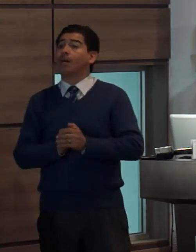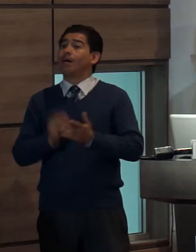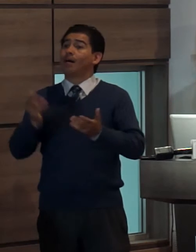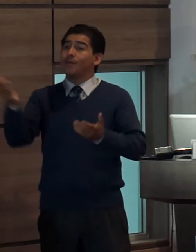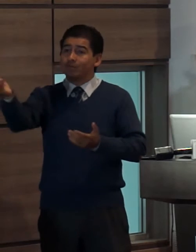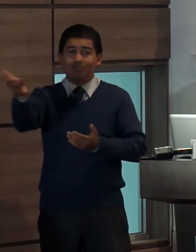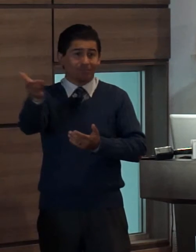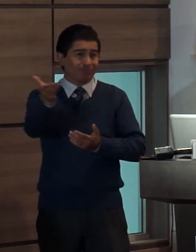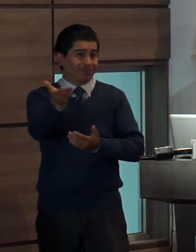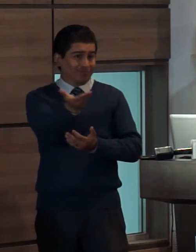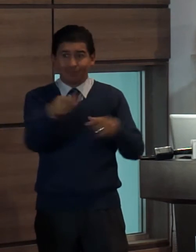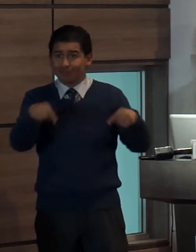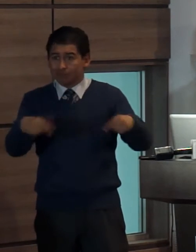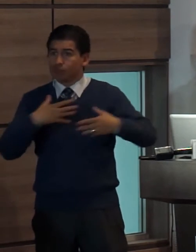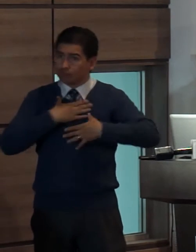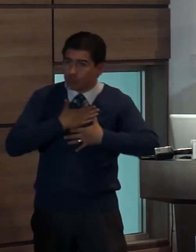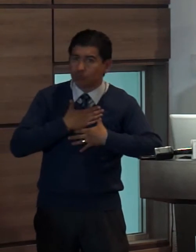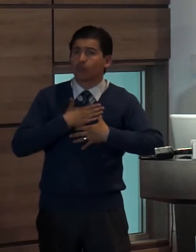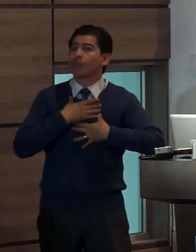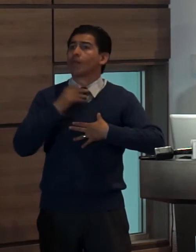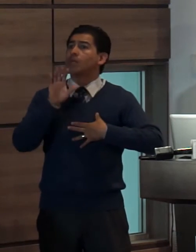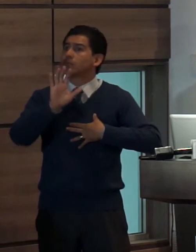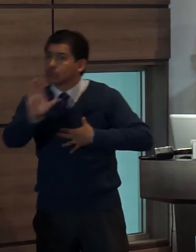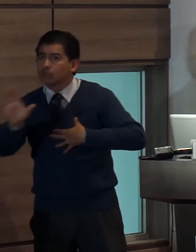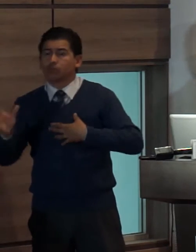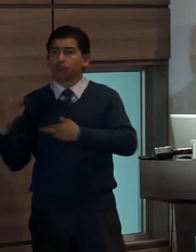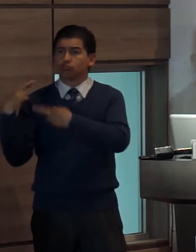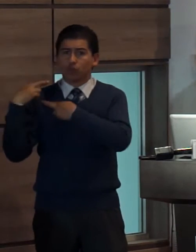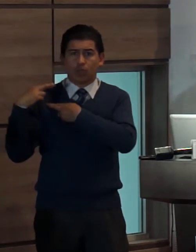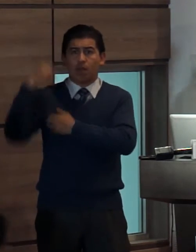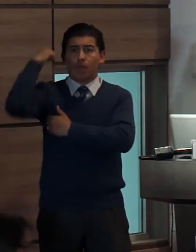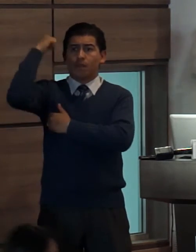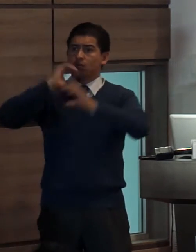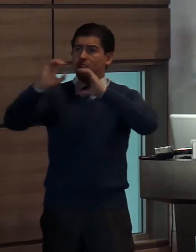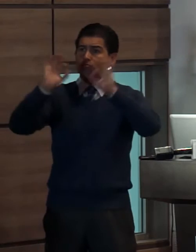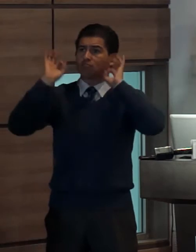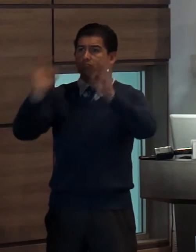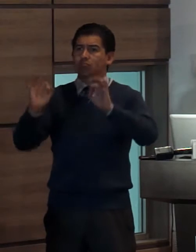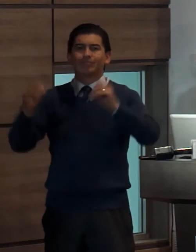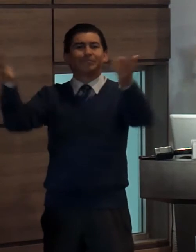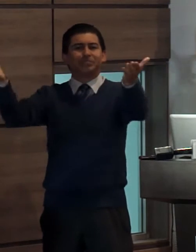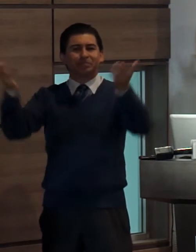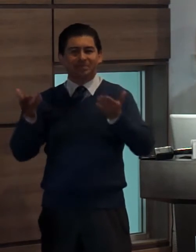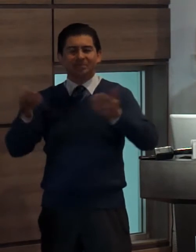quienes somos responsables de garantizar los derechos a la comunicación y a la información